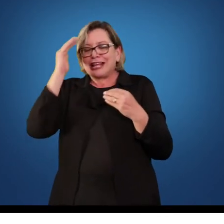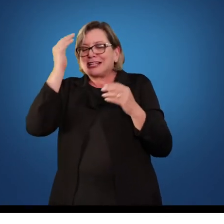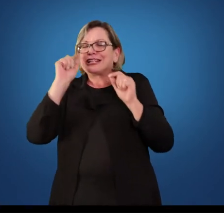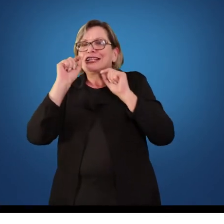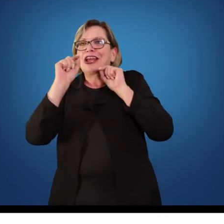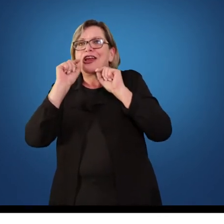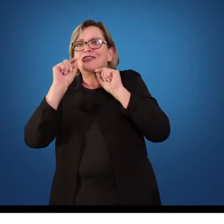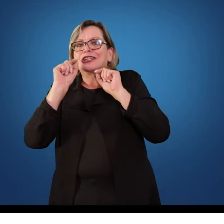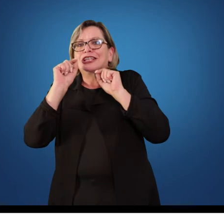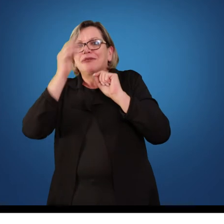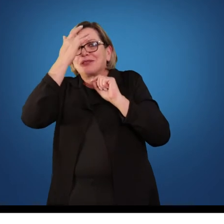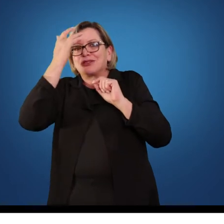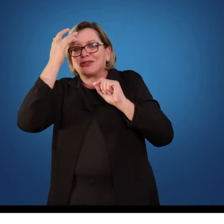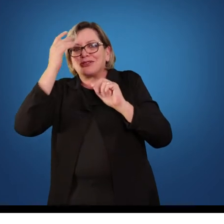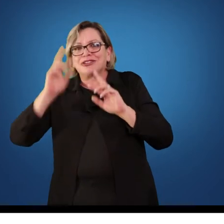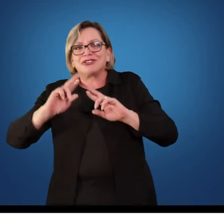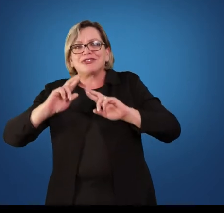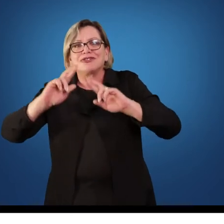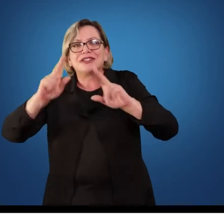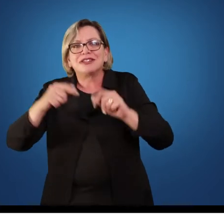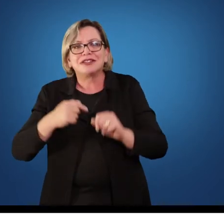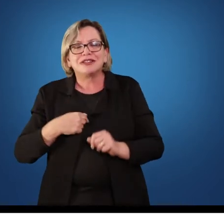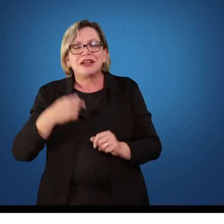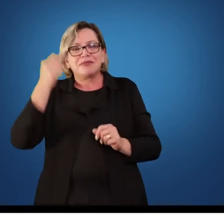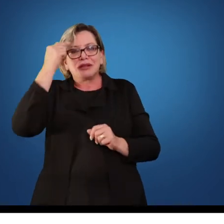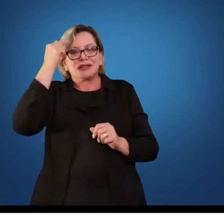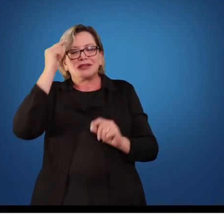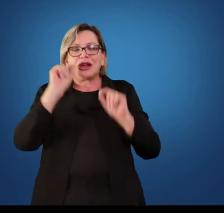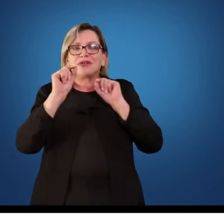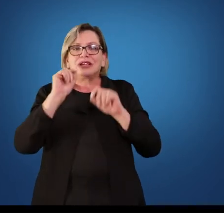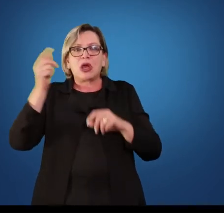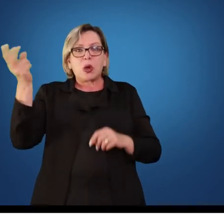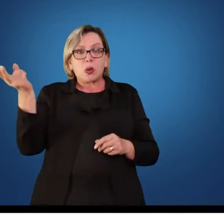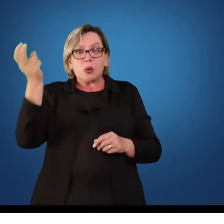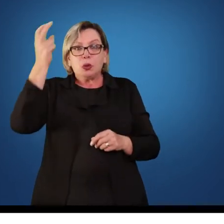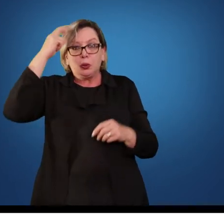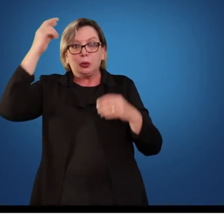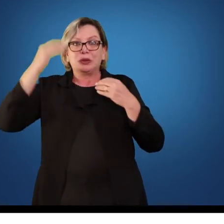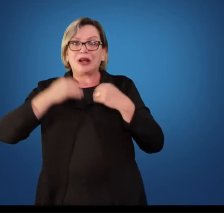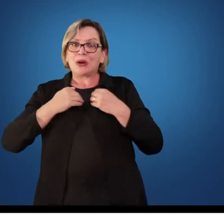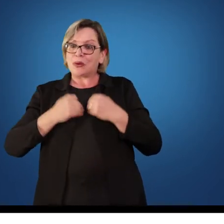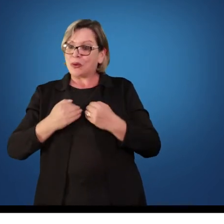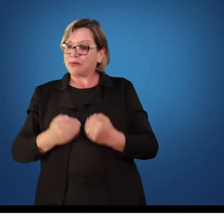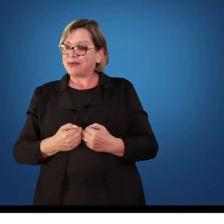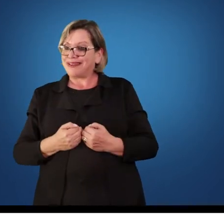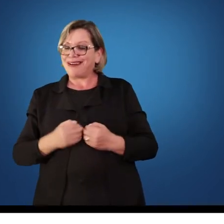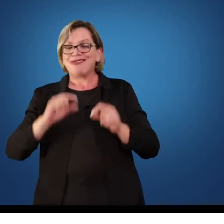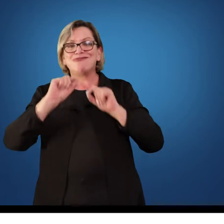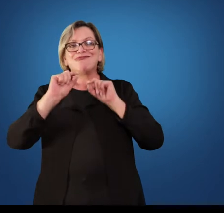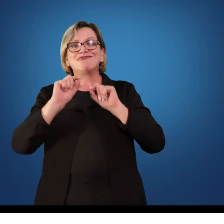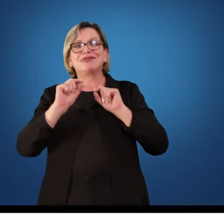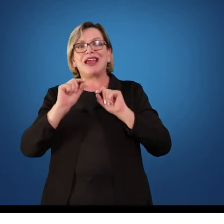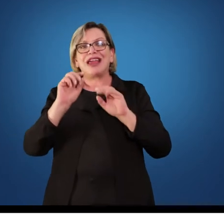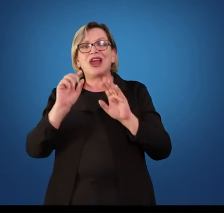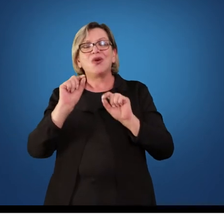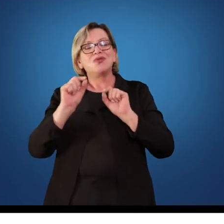o que é o corpo social, o corpo interage com o meio, interage, quem é o nosso aluno, qual é o corpo do nosso aluno.